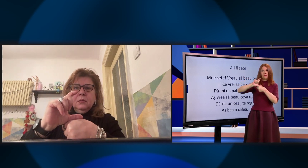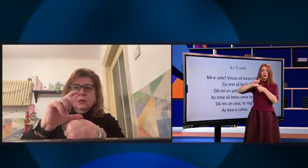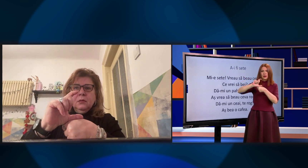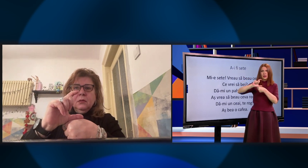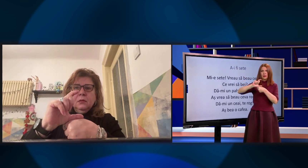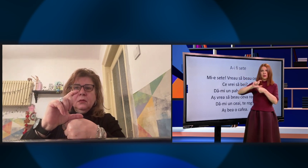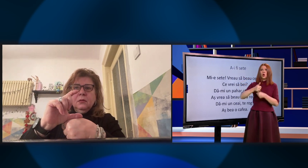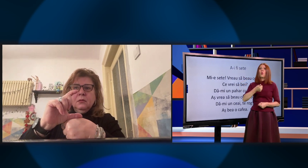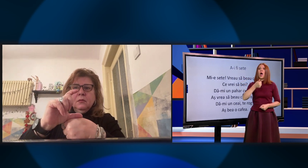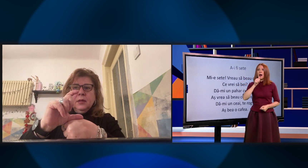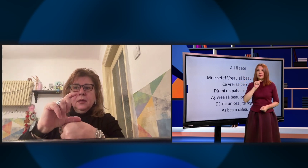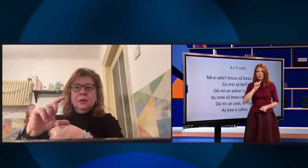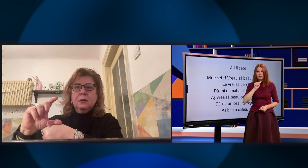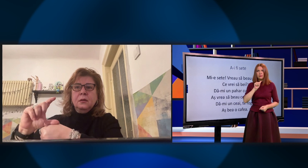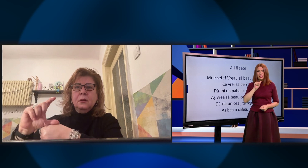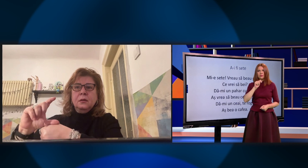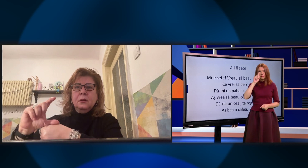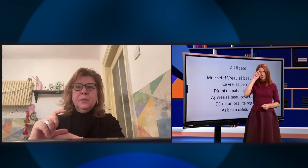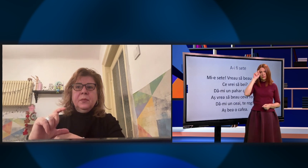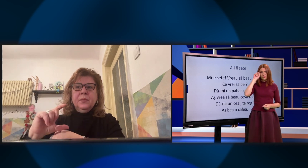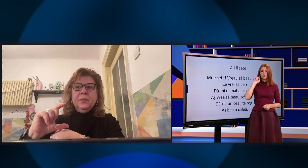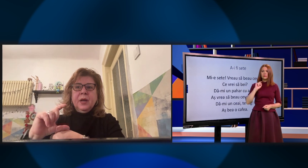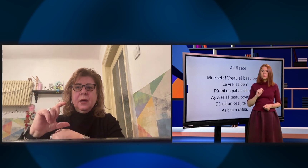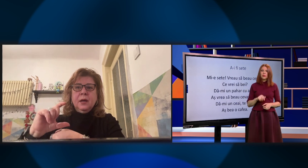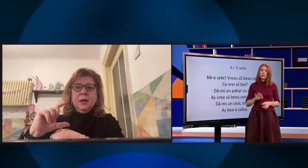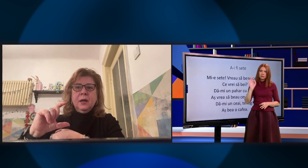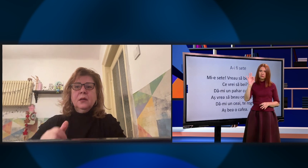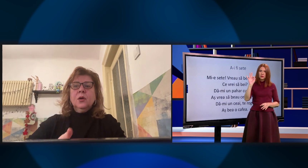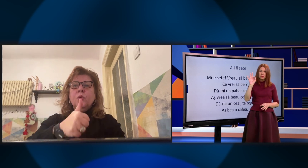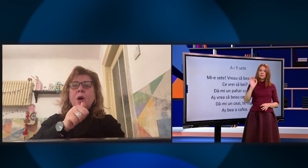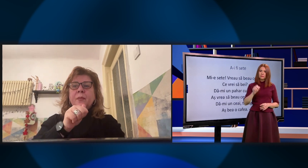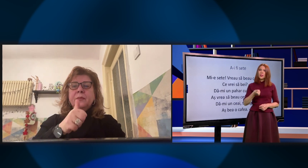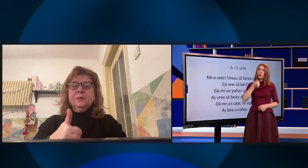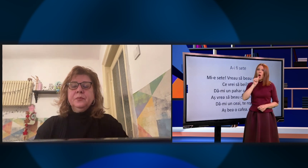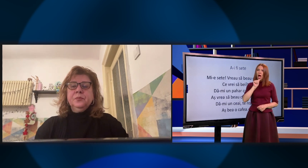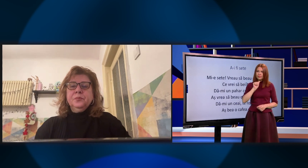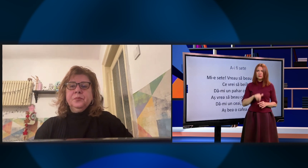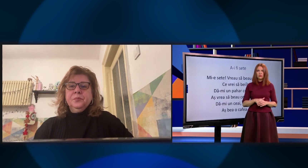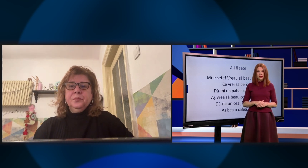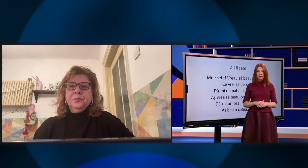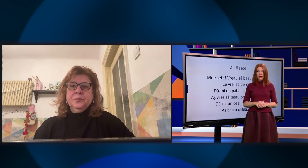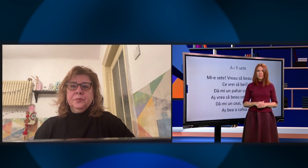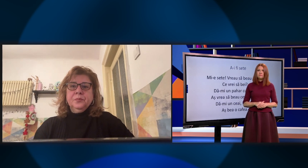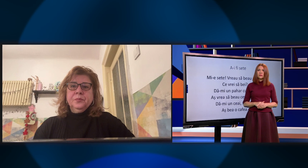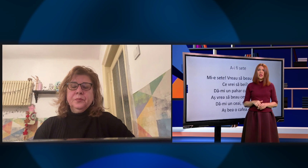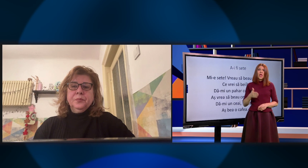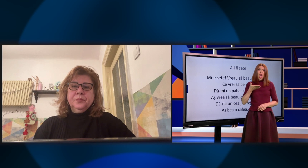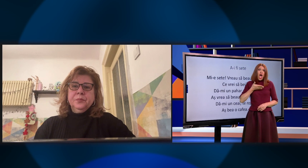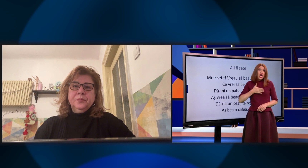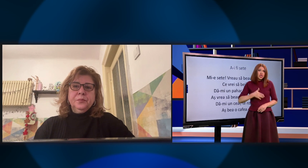Da. Ok. Pahar cu apă. E bine. E bine. Cu apă. Foarte bine.